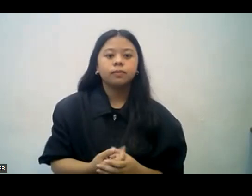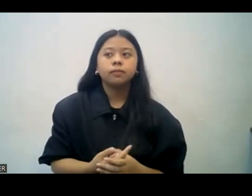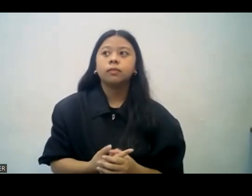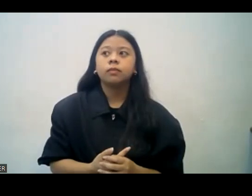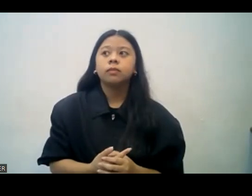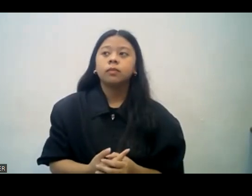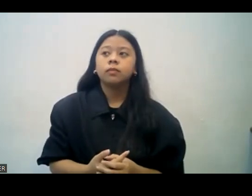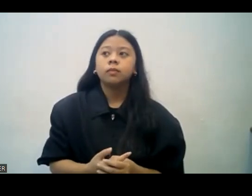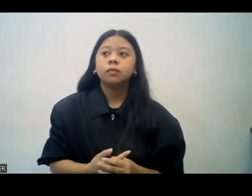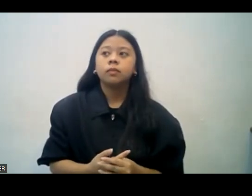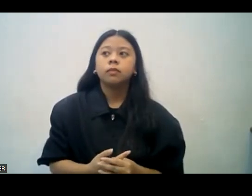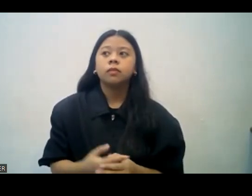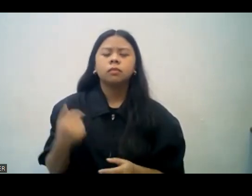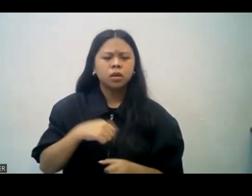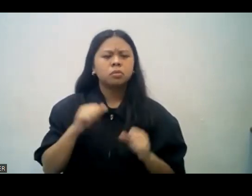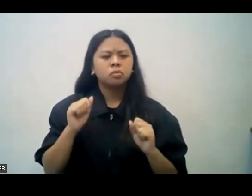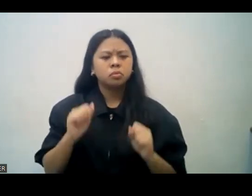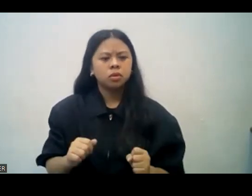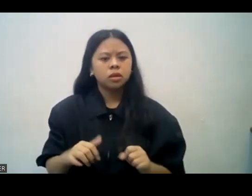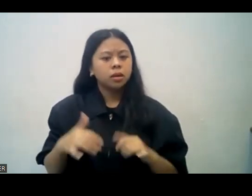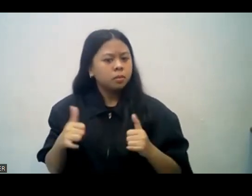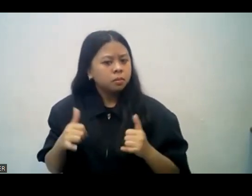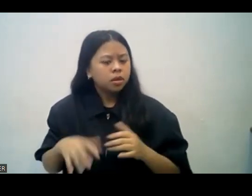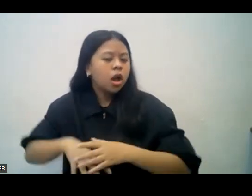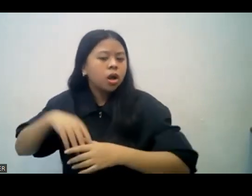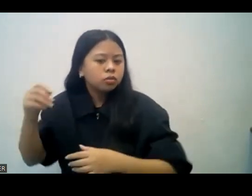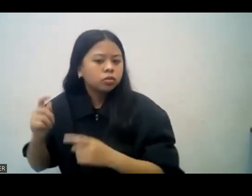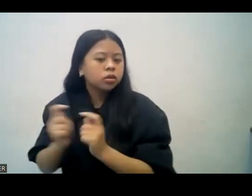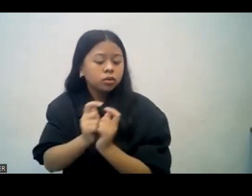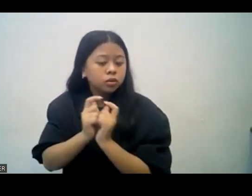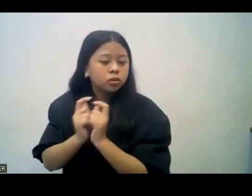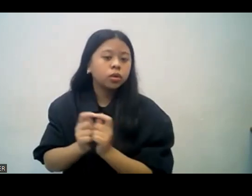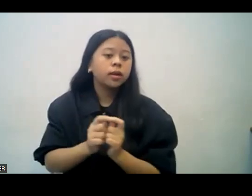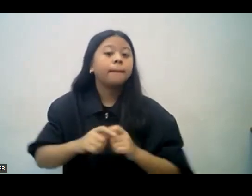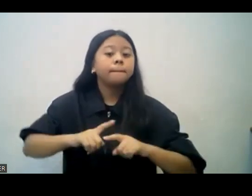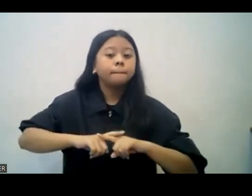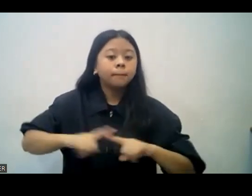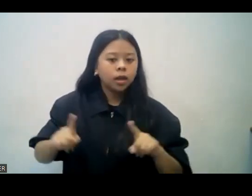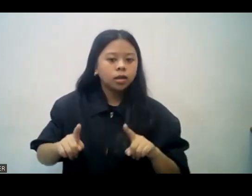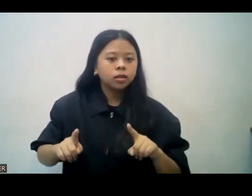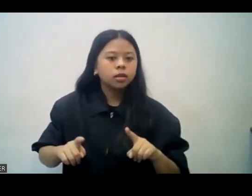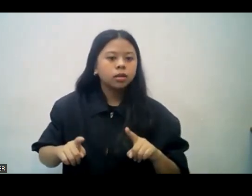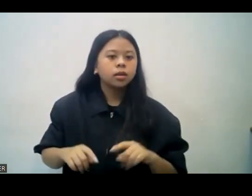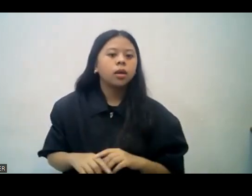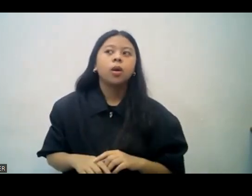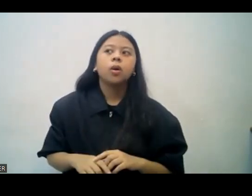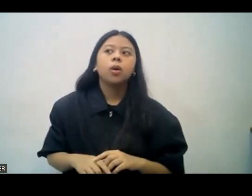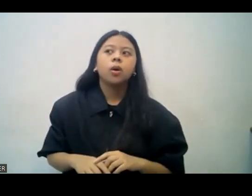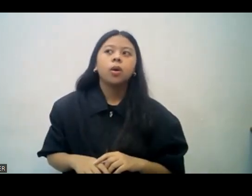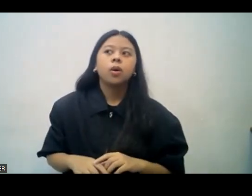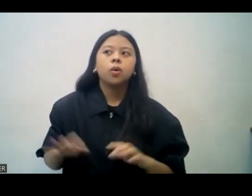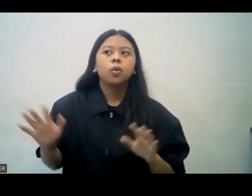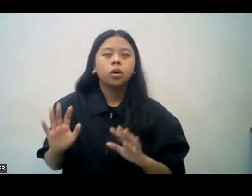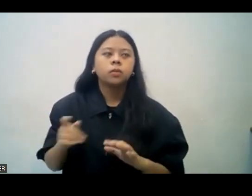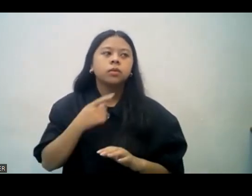We can play the basketball. We can play the valuable together. But don't say that it's fellowship.